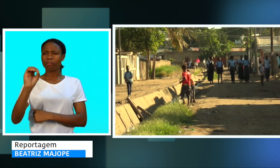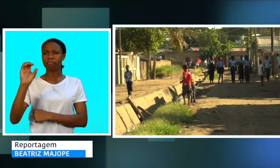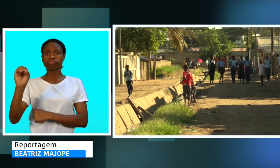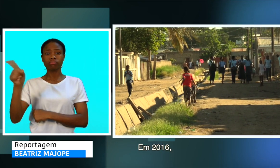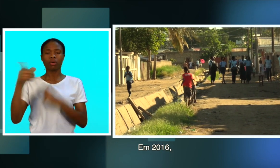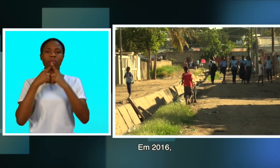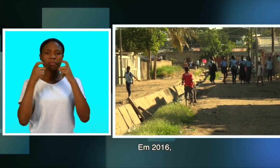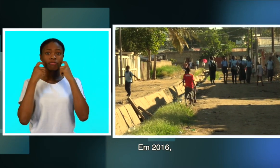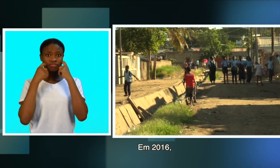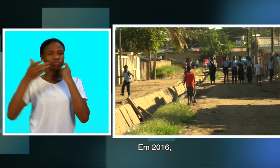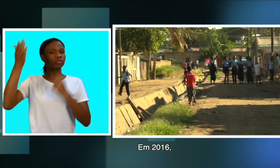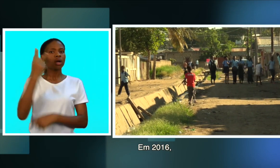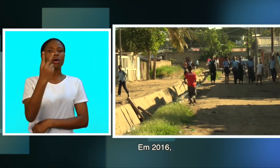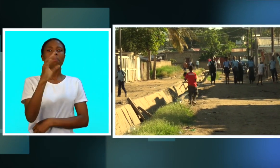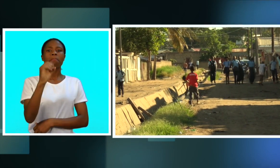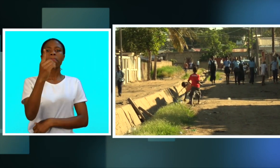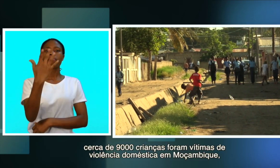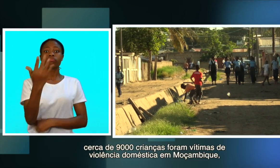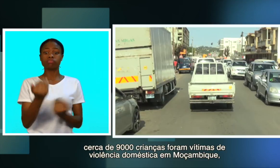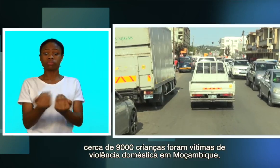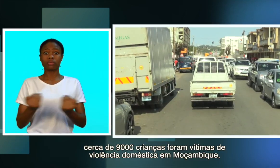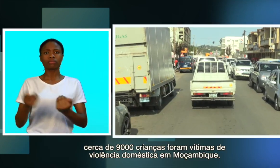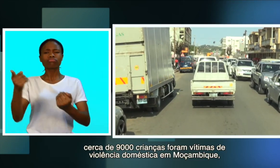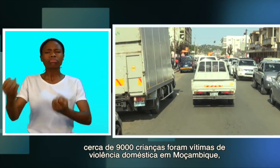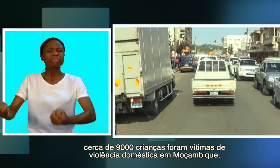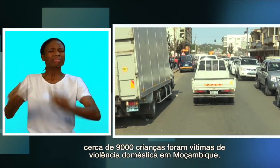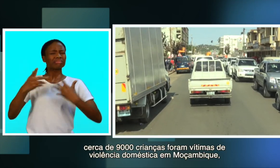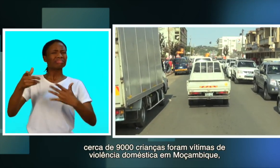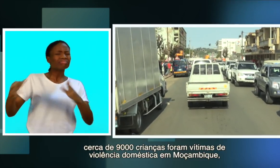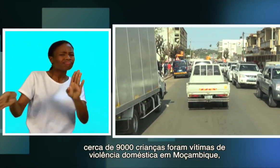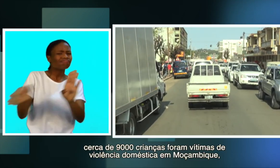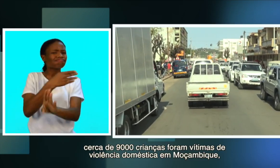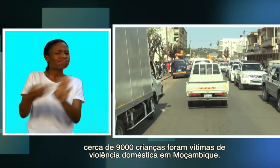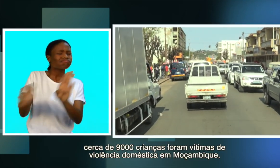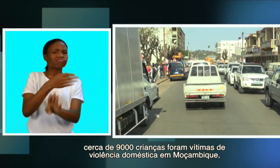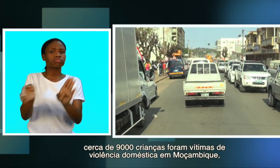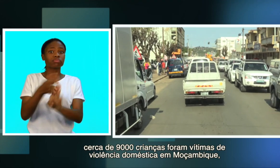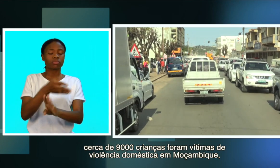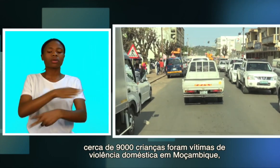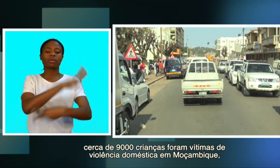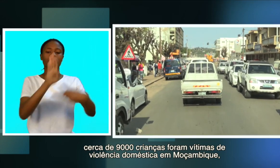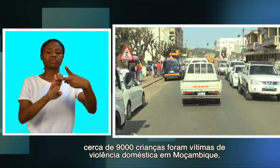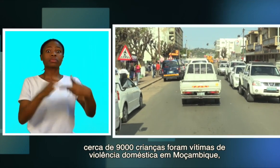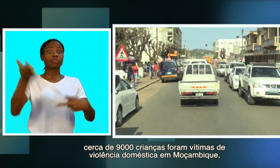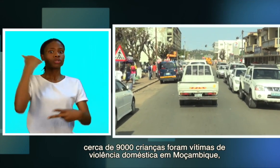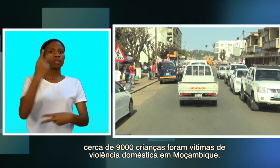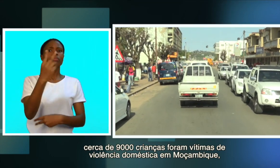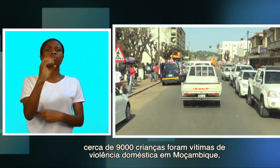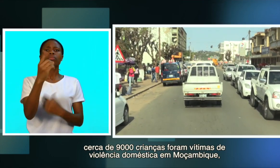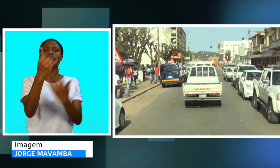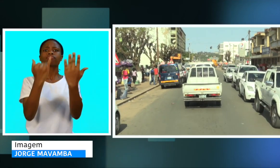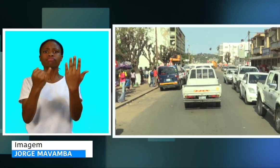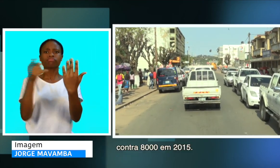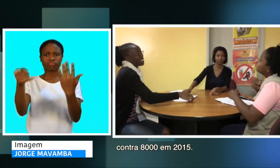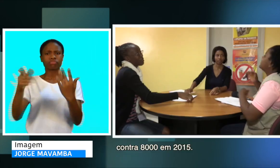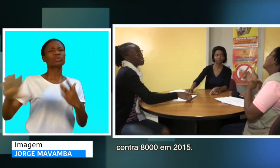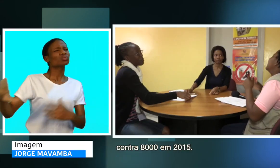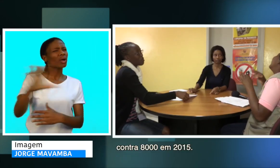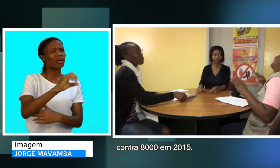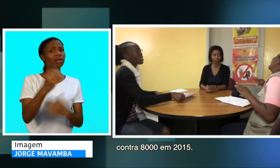Em 2016, cerca de 9 mil crianças foram vítimas de violência doméstica em Moçambique, contra 8